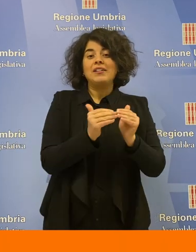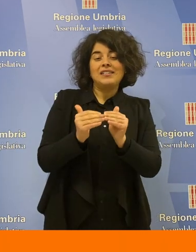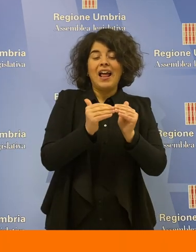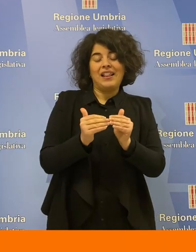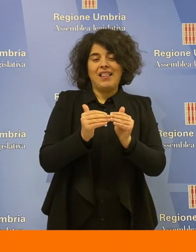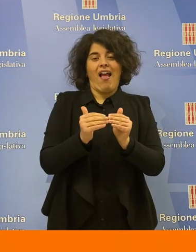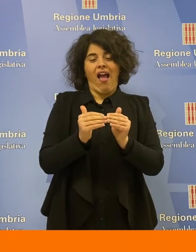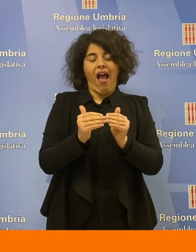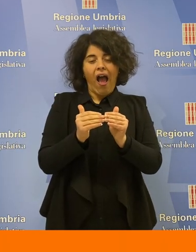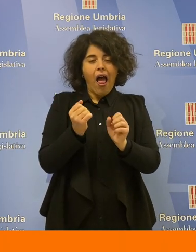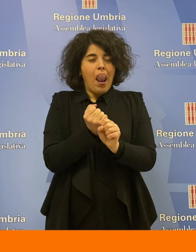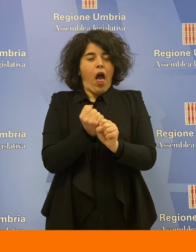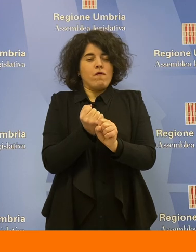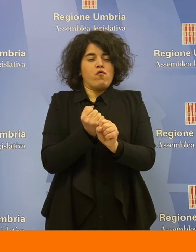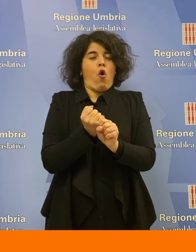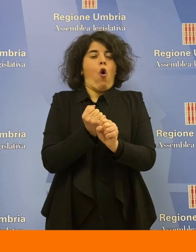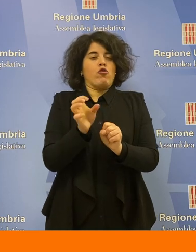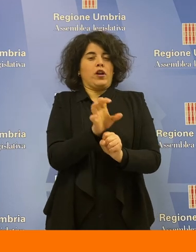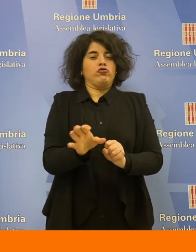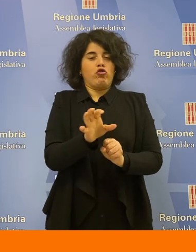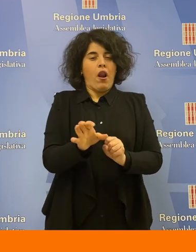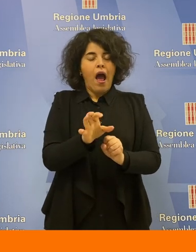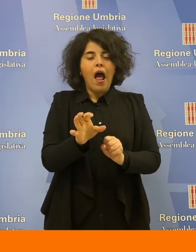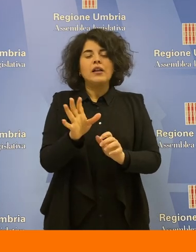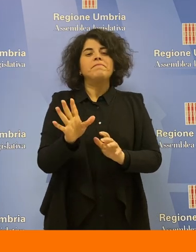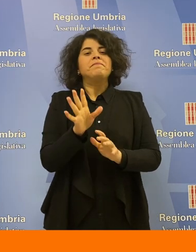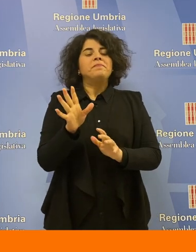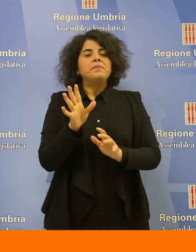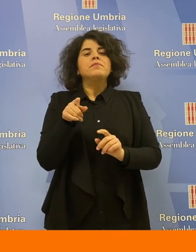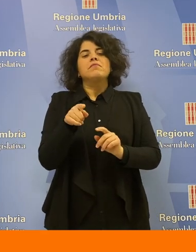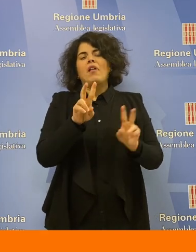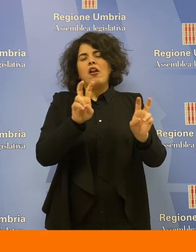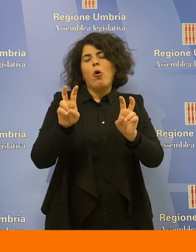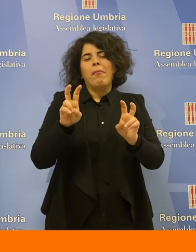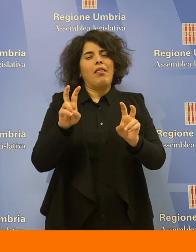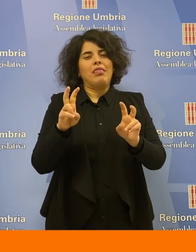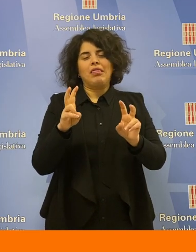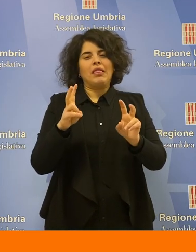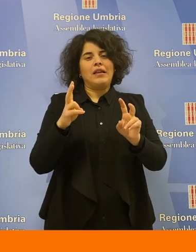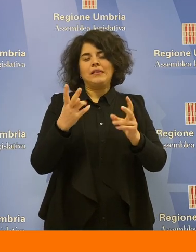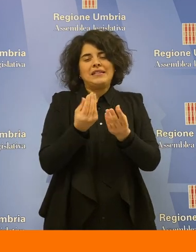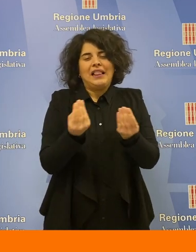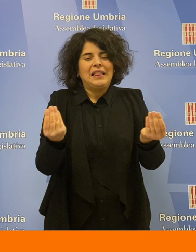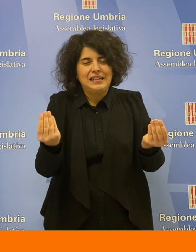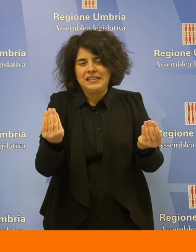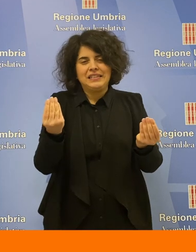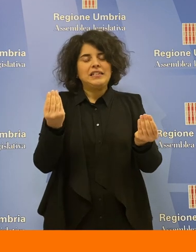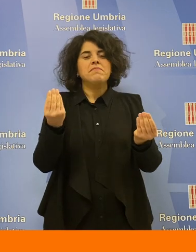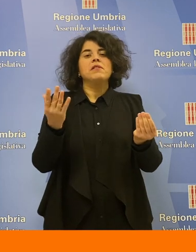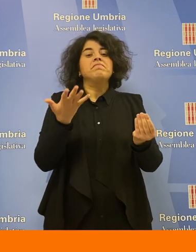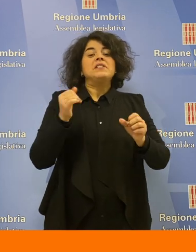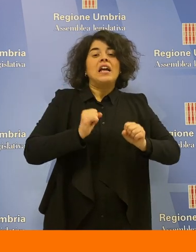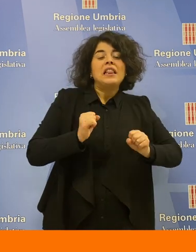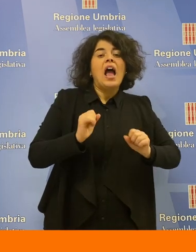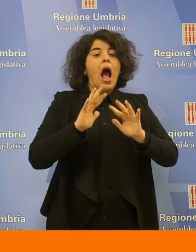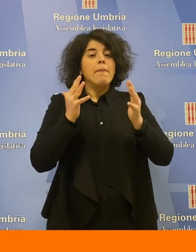quindi tutte le materie di competenza regionale, che ovviamente sono tantissime, abbiamo ricordato la sanità, ma anche